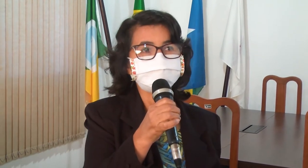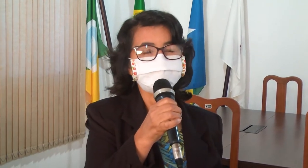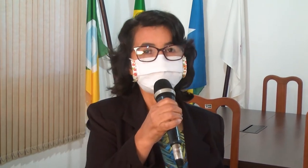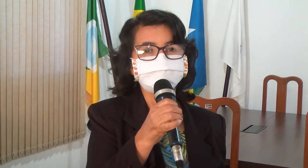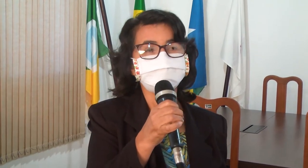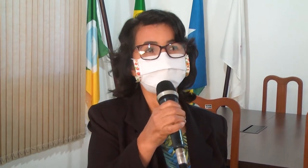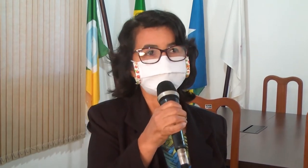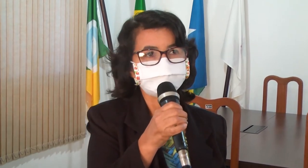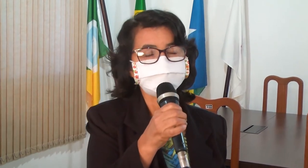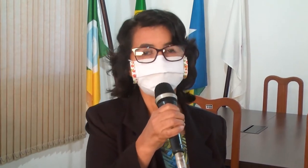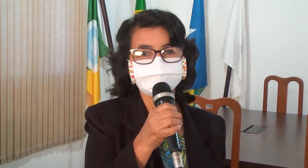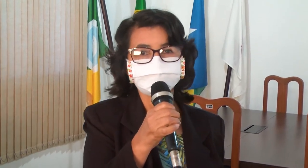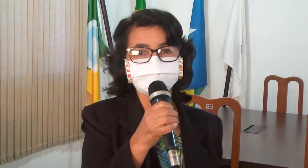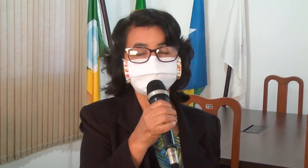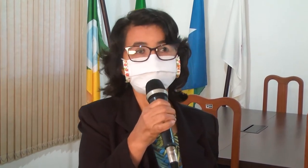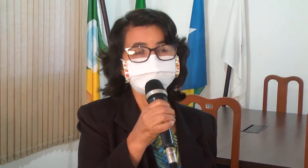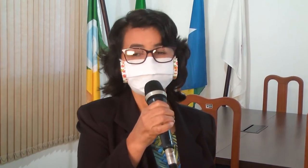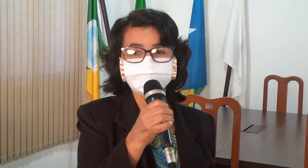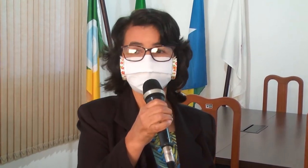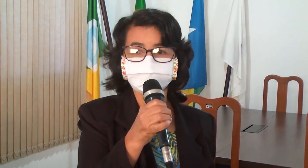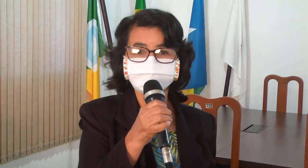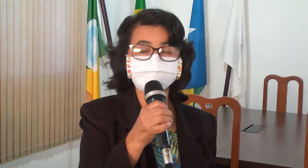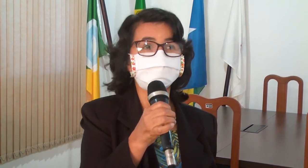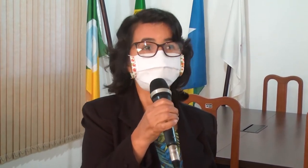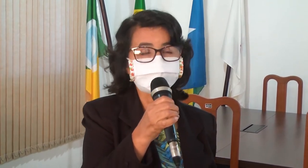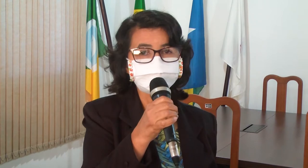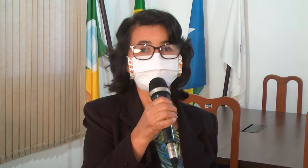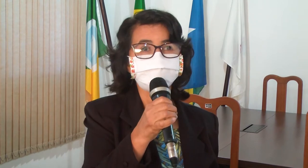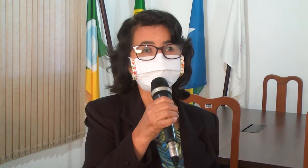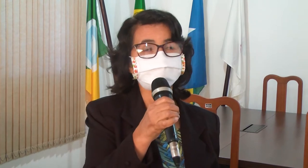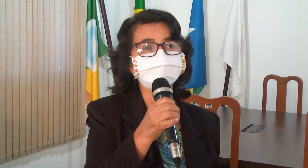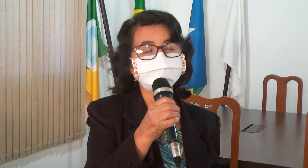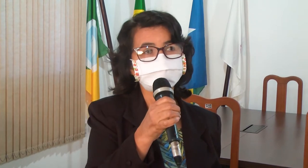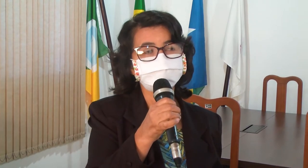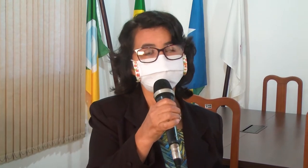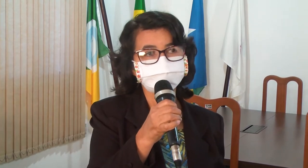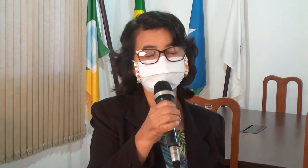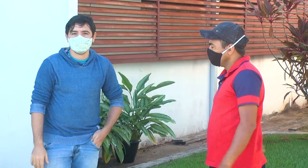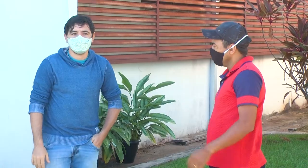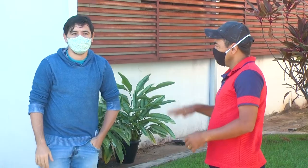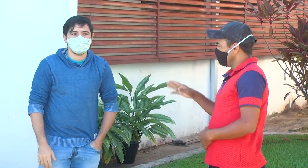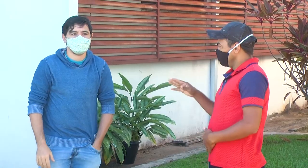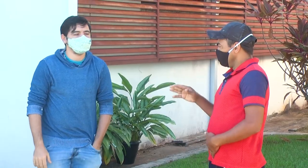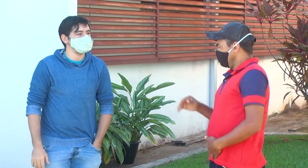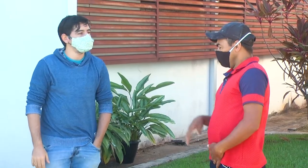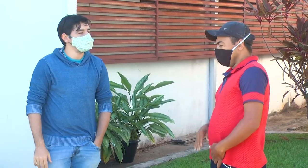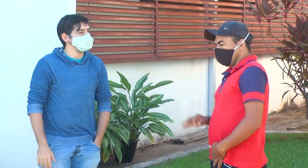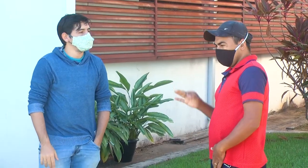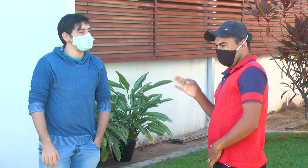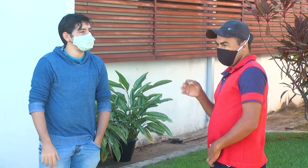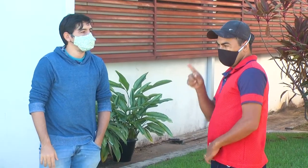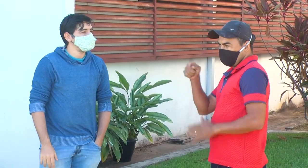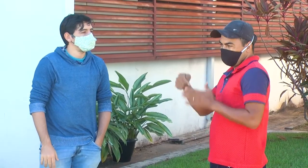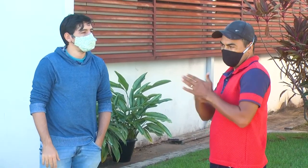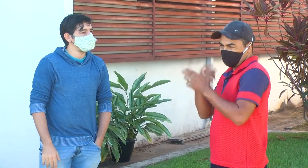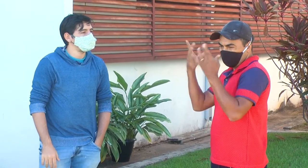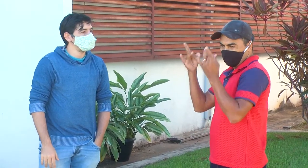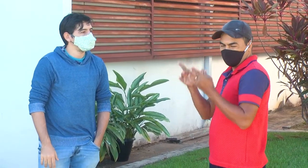trabalhos na segunda-feira, nas sessões, audiências públicas, como é que está dentro do projeto. Rolim de Moura já tem um certo número de surdos